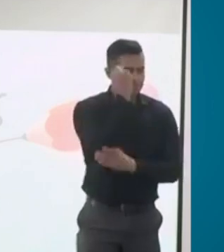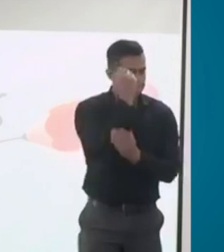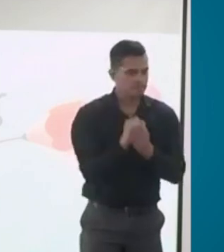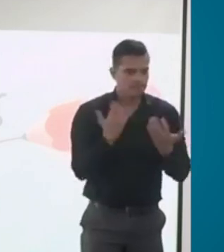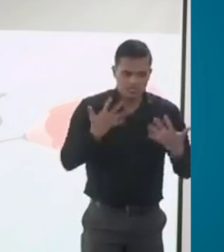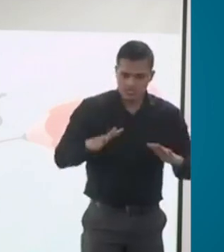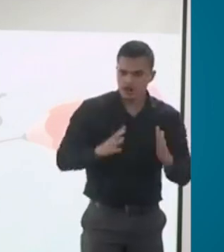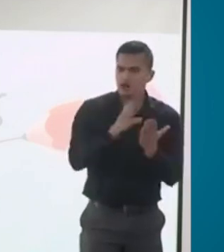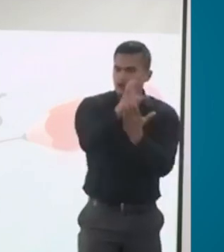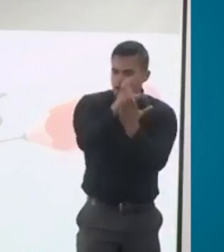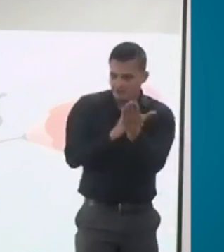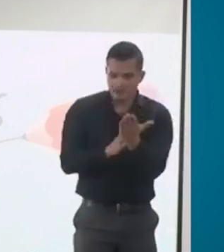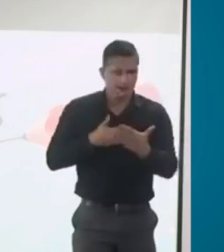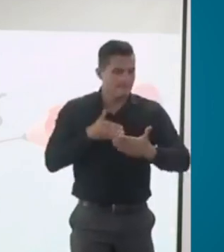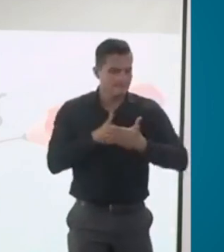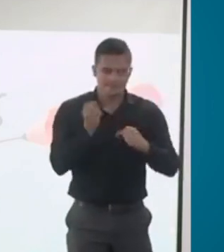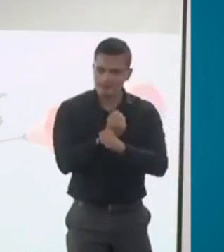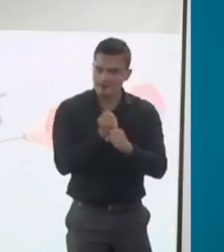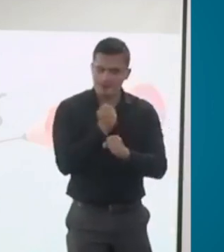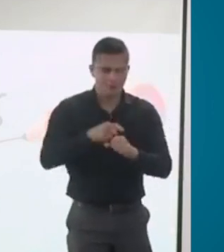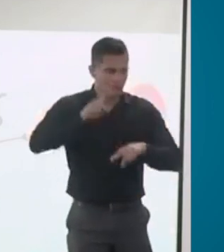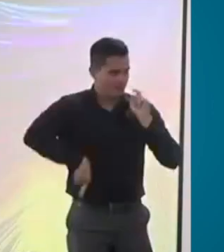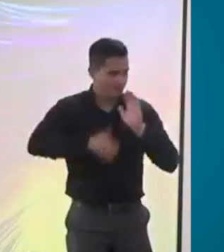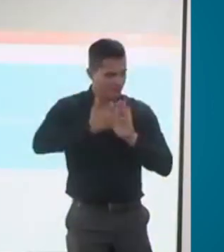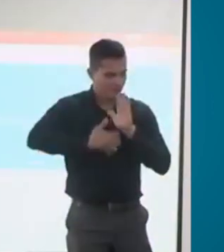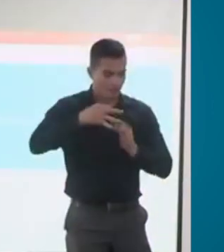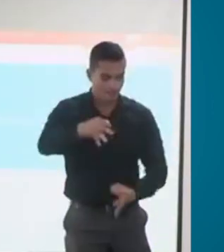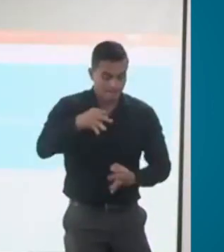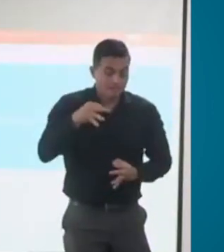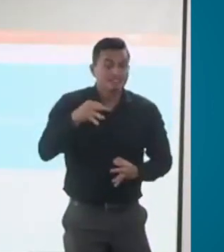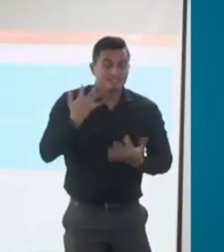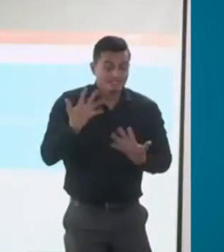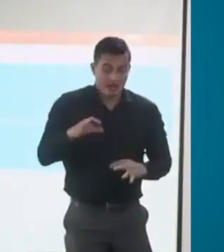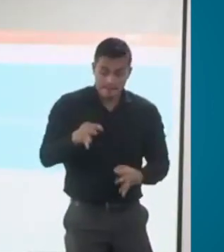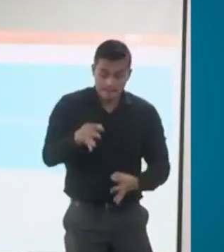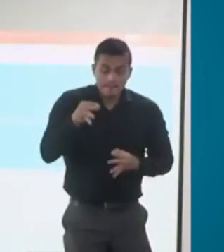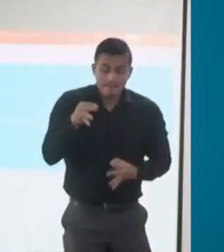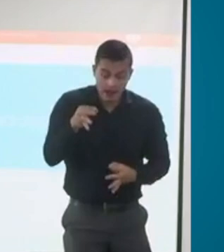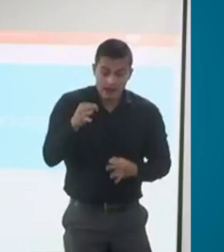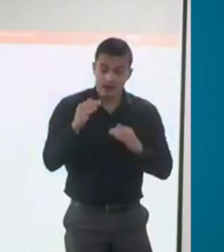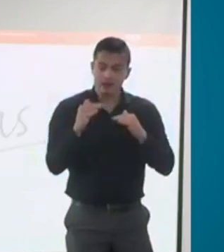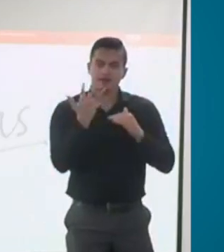de pérdida de capacidad laboral superior al 50%,